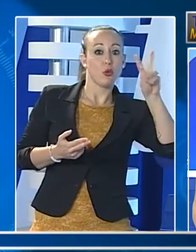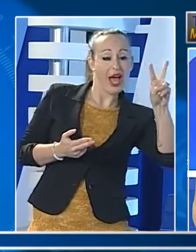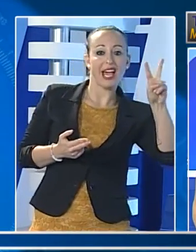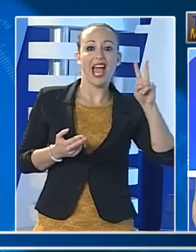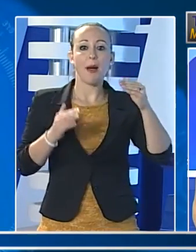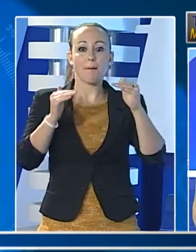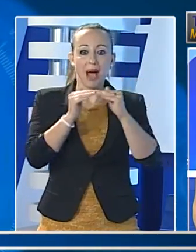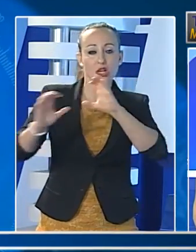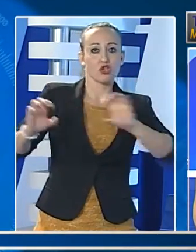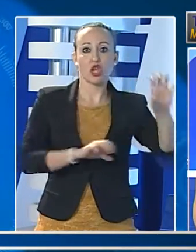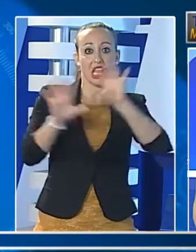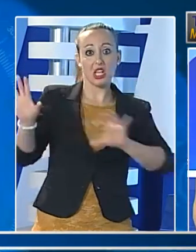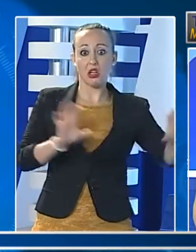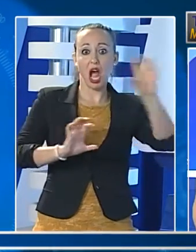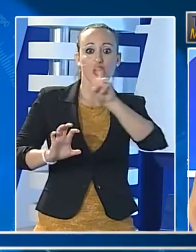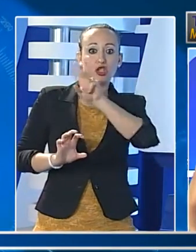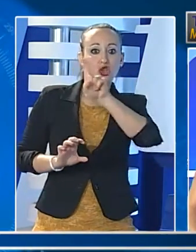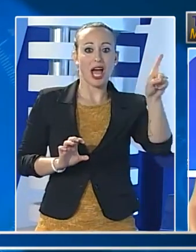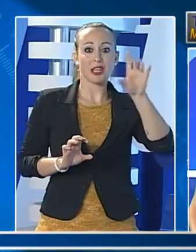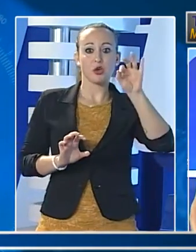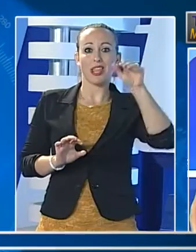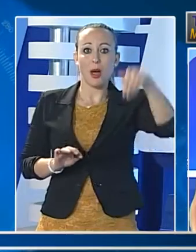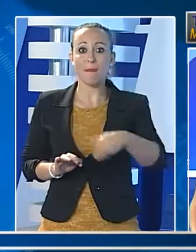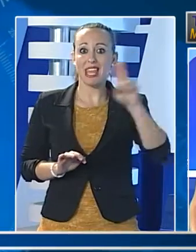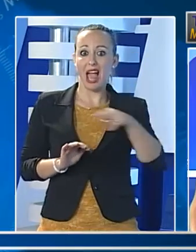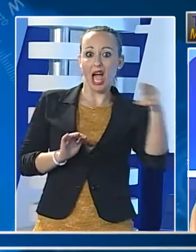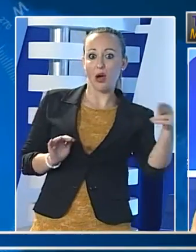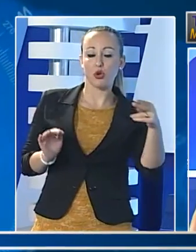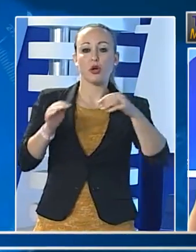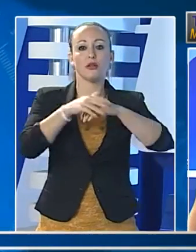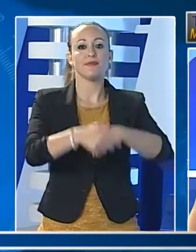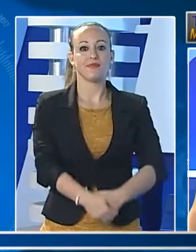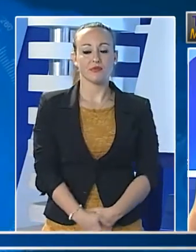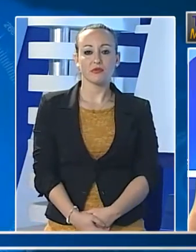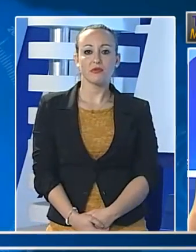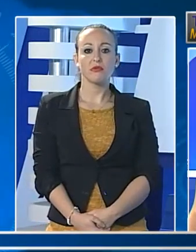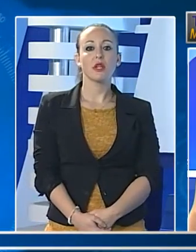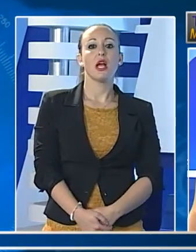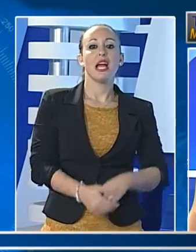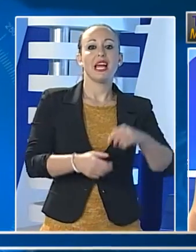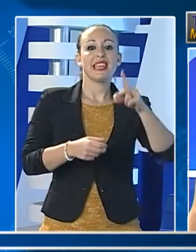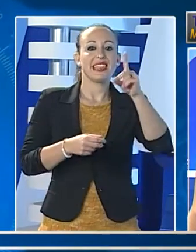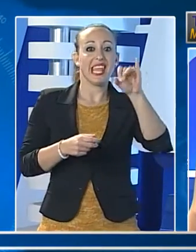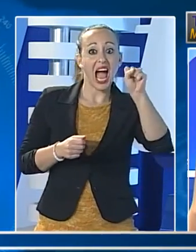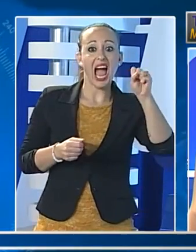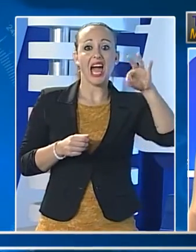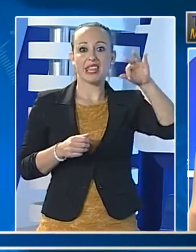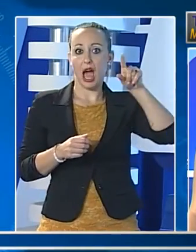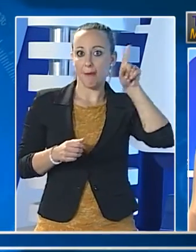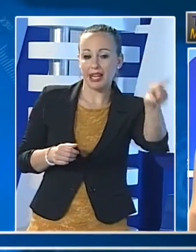In tutto 150.000 euro. Andiamo a Trapani. La DIA ha sequestrato beni per oltre